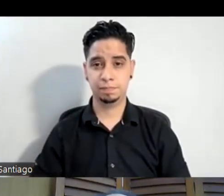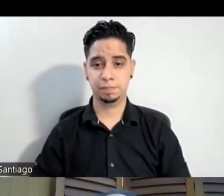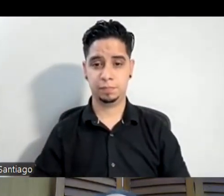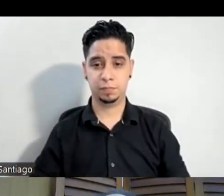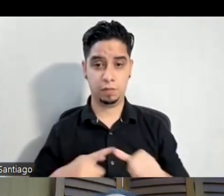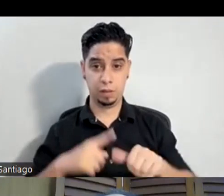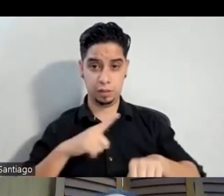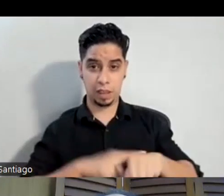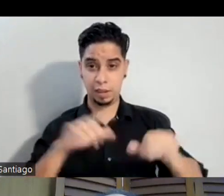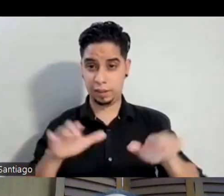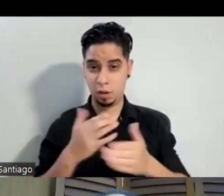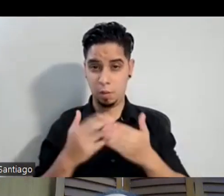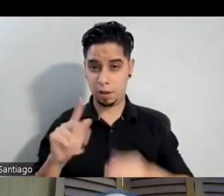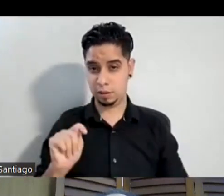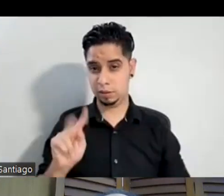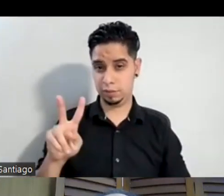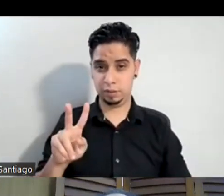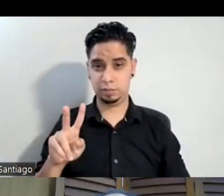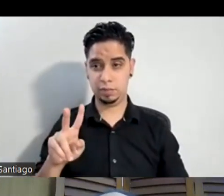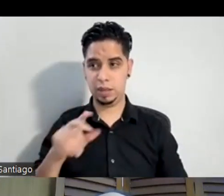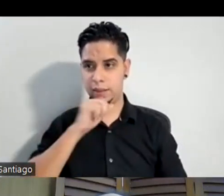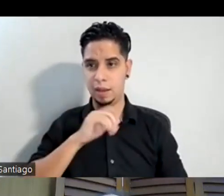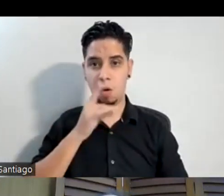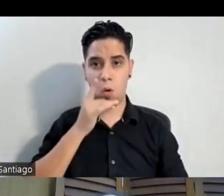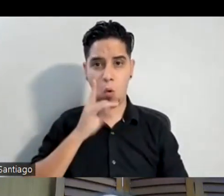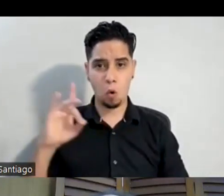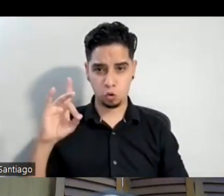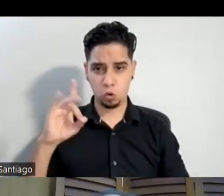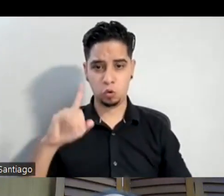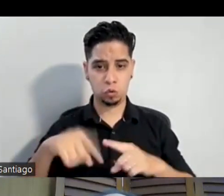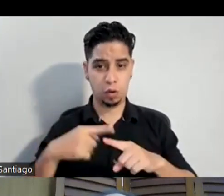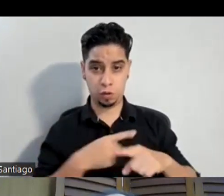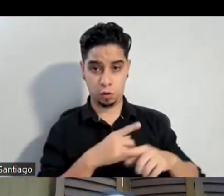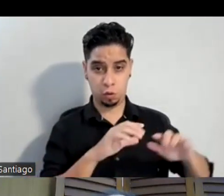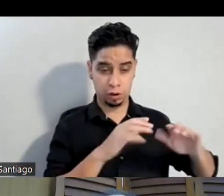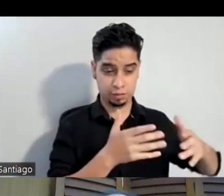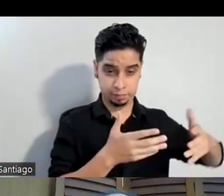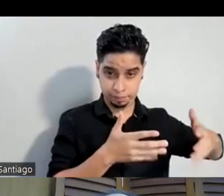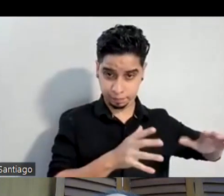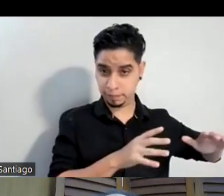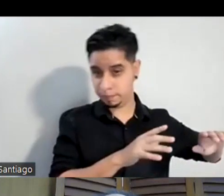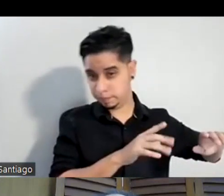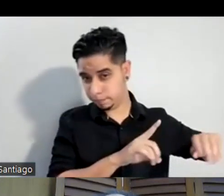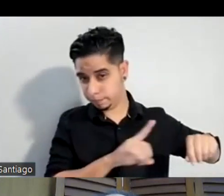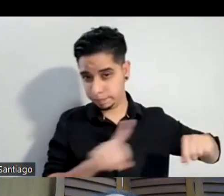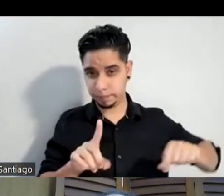televisión fue a los 8 después de terminar ese curso a los 8 hice perdón a los 8 no